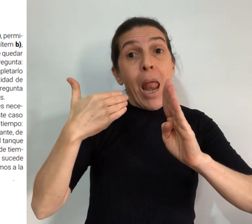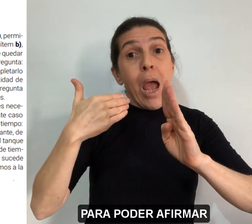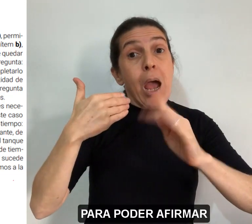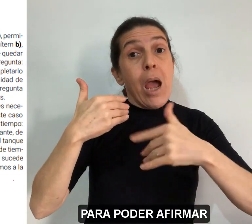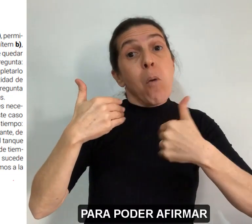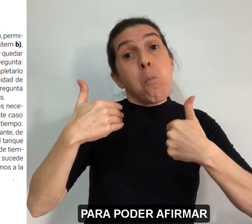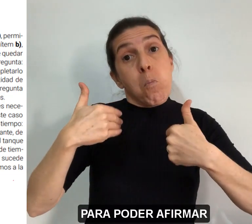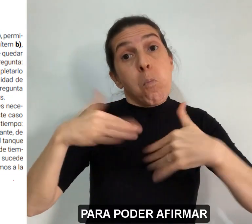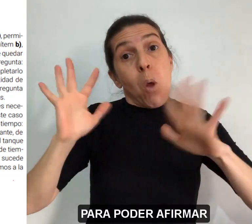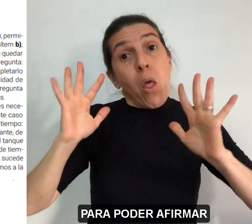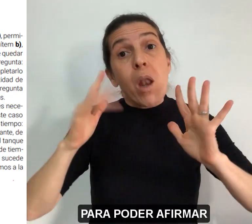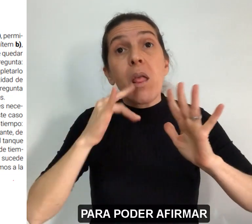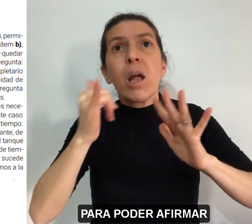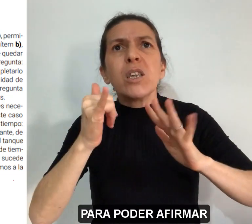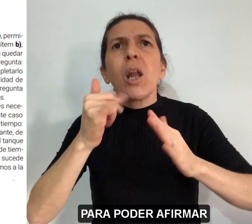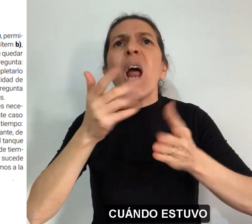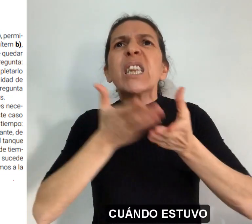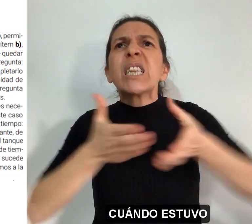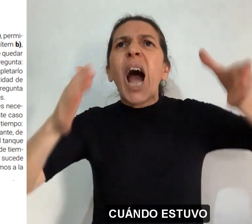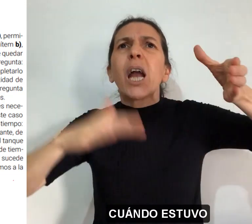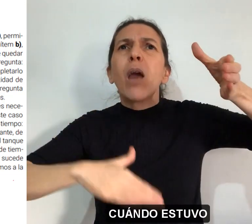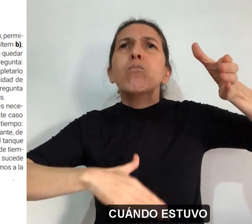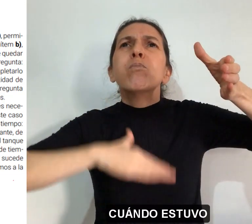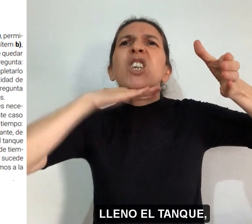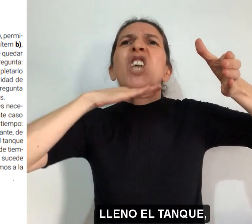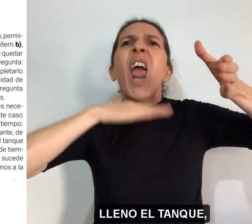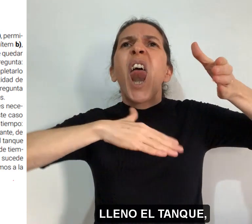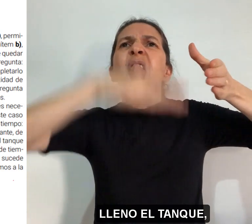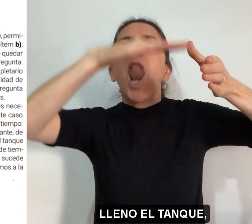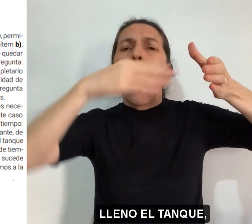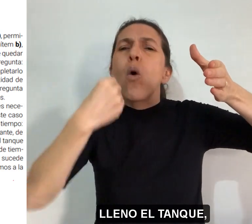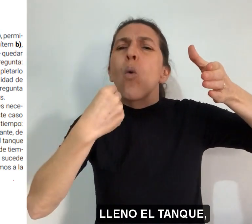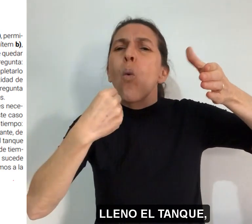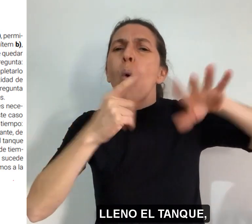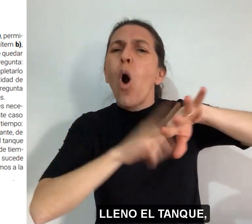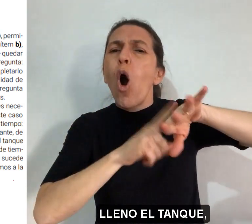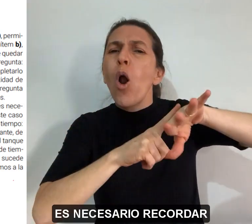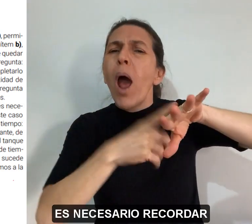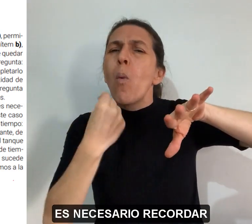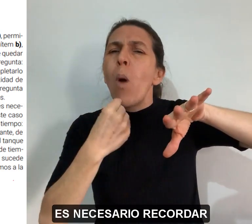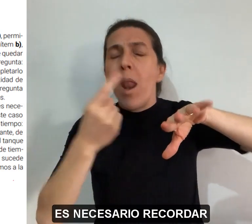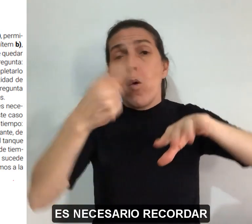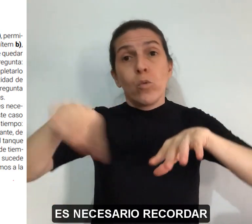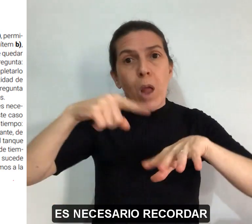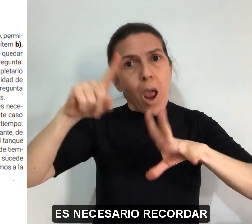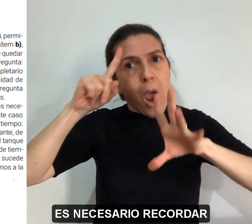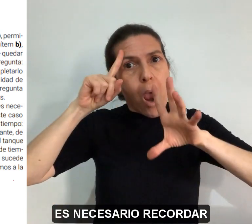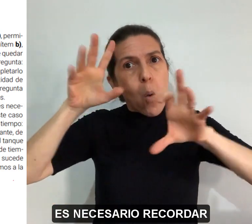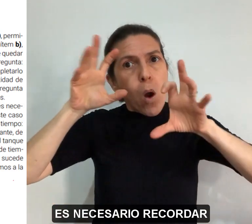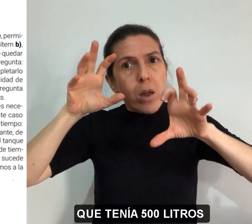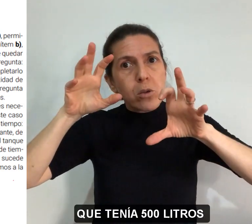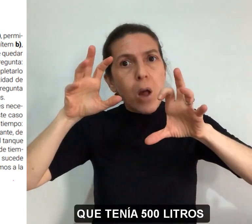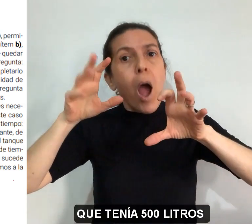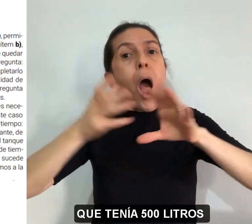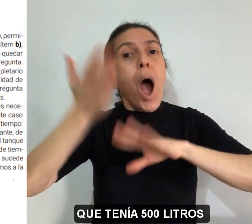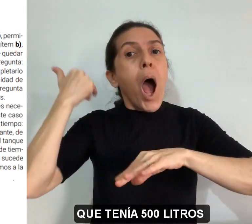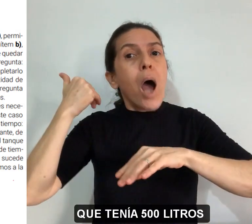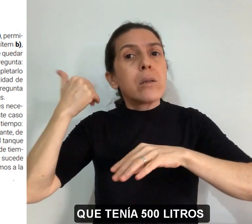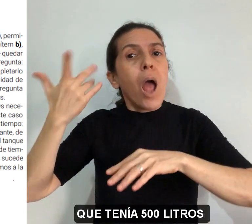Para poder afirmar cuándo estuvo lleno el tanque es necesario recordar